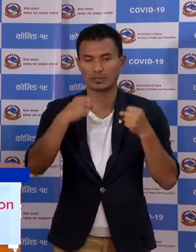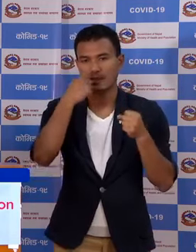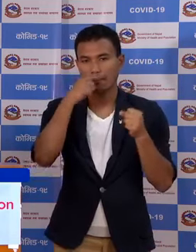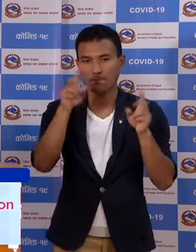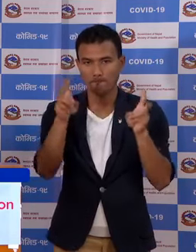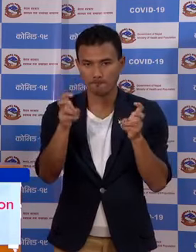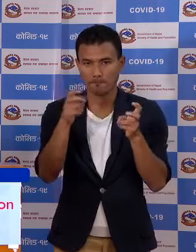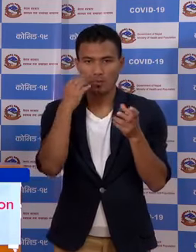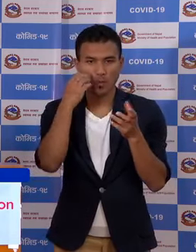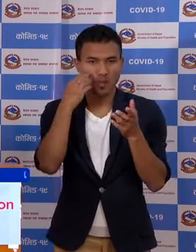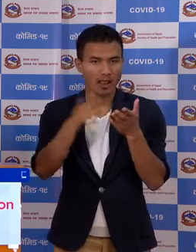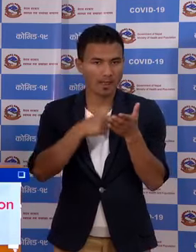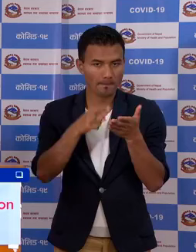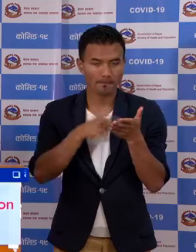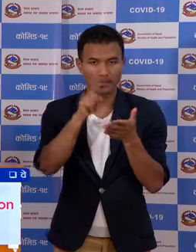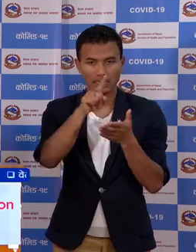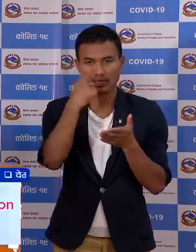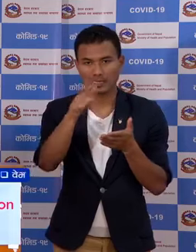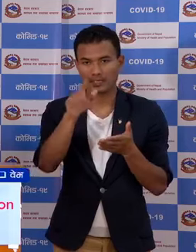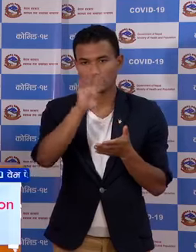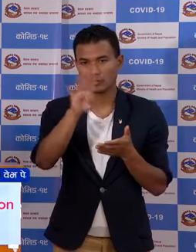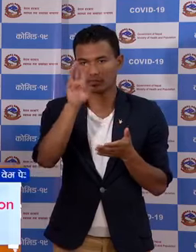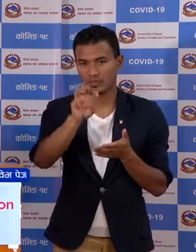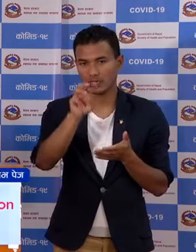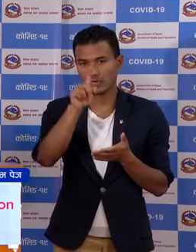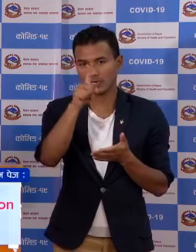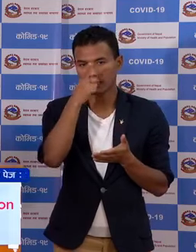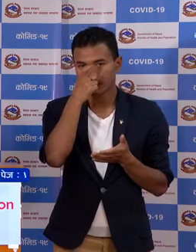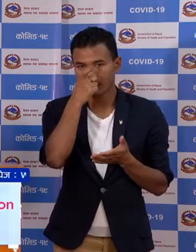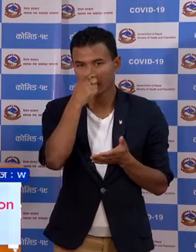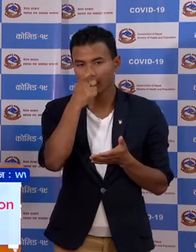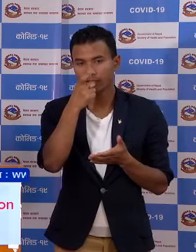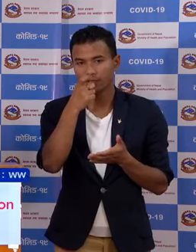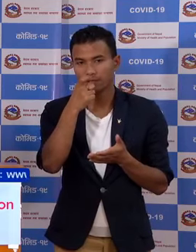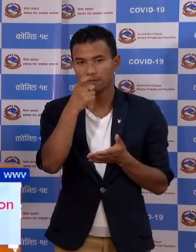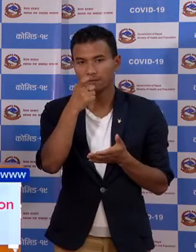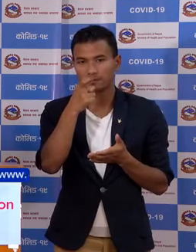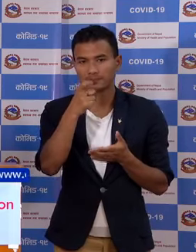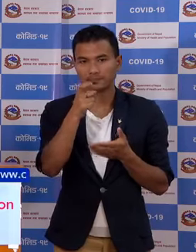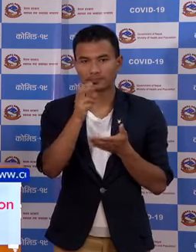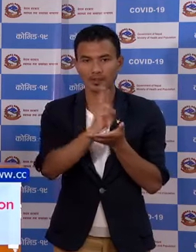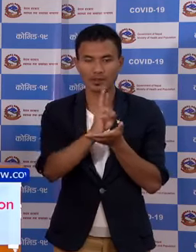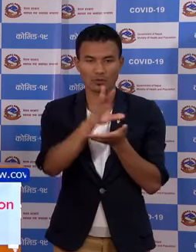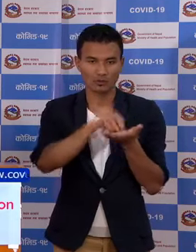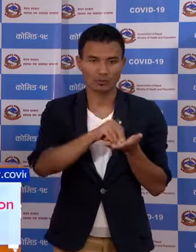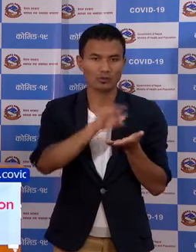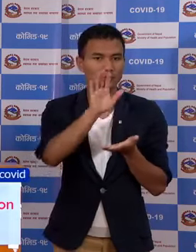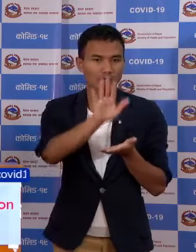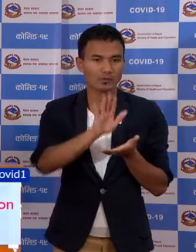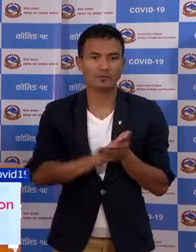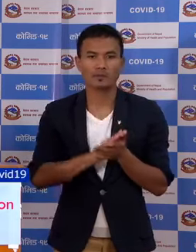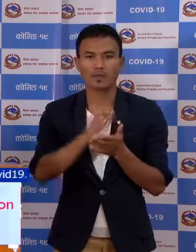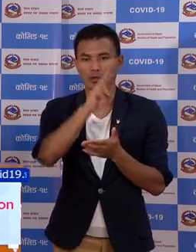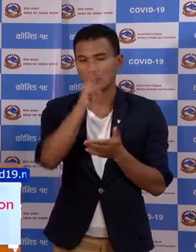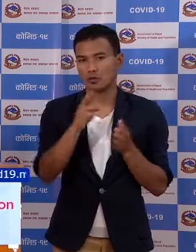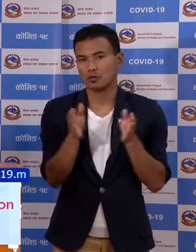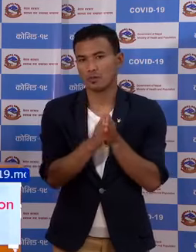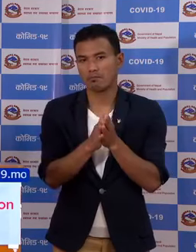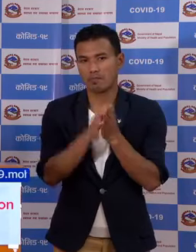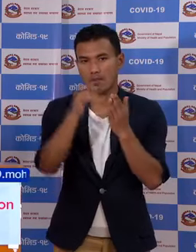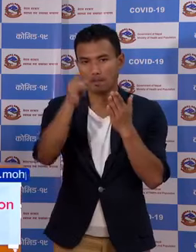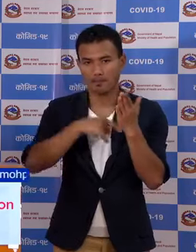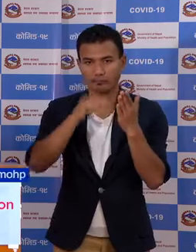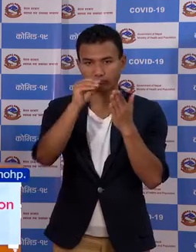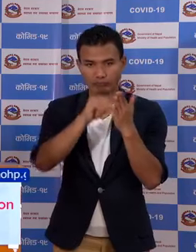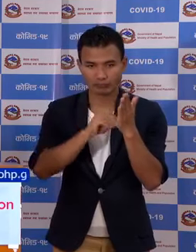एश मा चाहिए 1,44,001 से रेकर्ड वाईको छा र जम्मा इंट्री